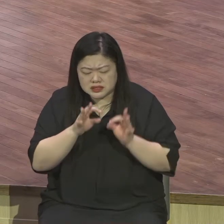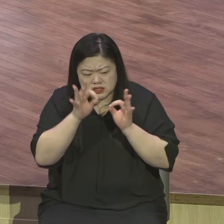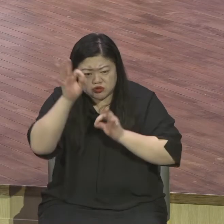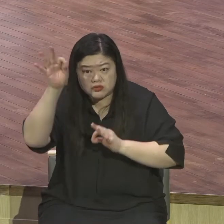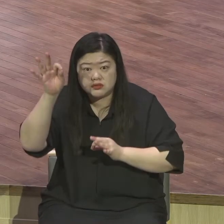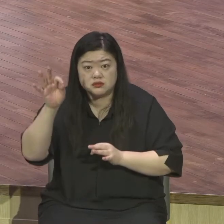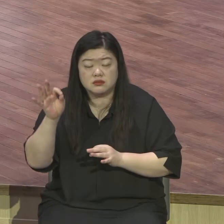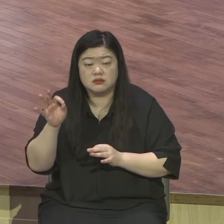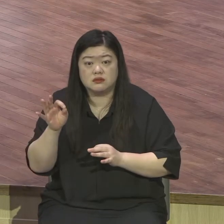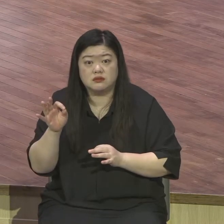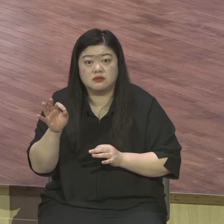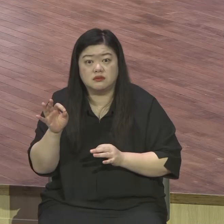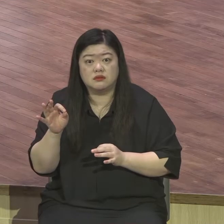비교하는 순간